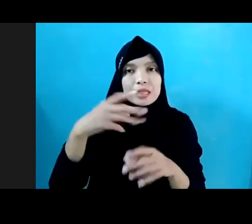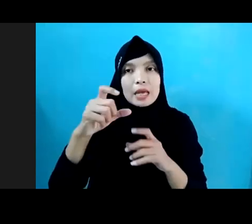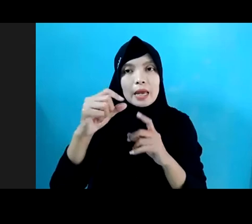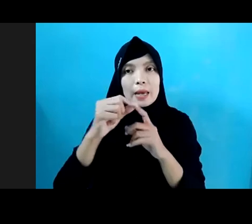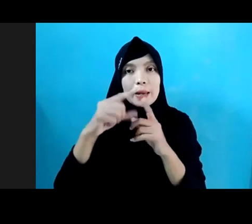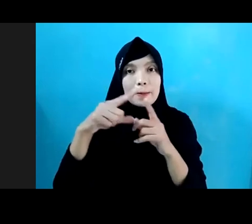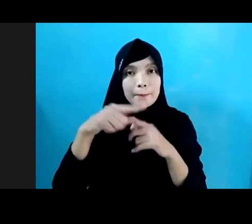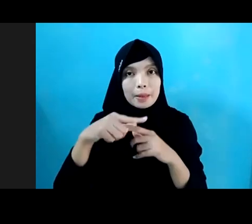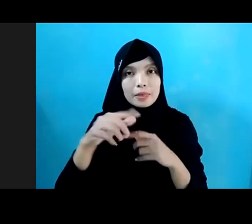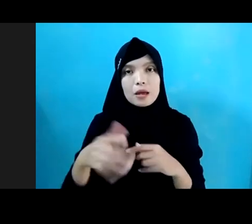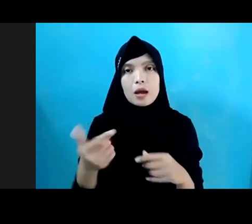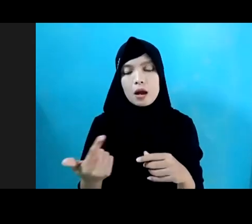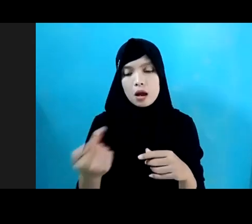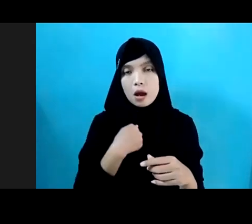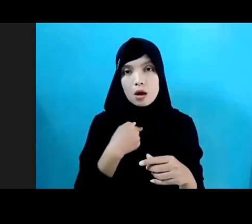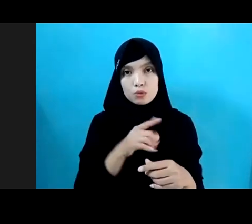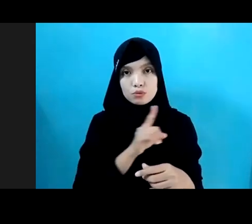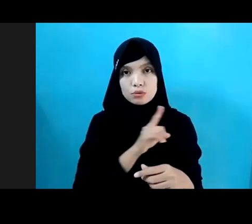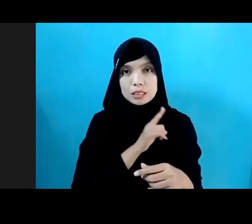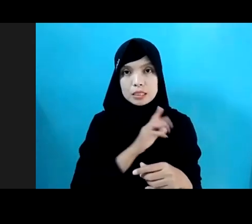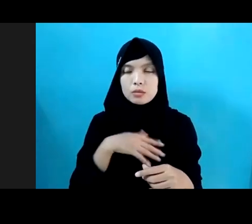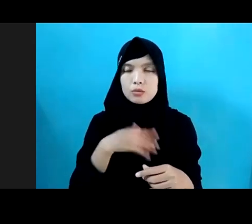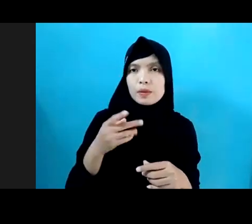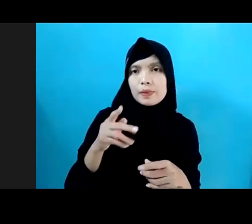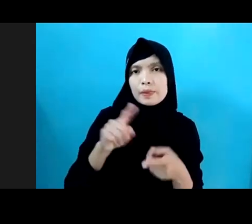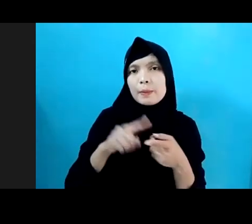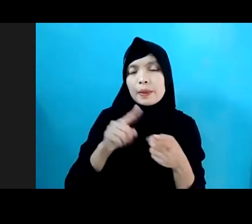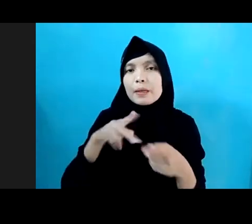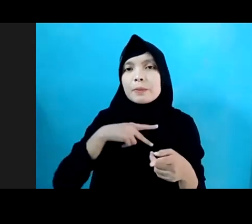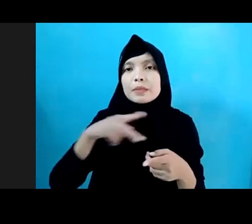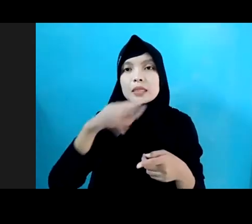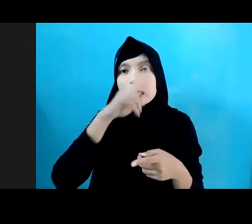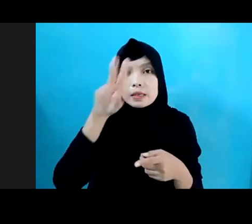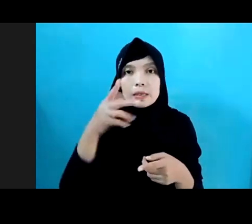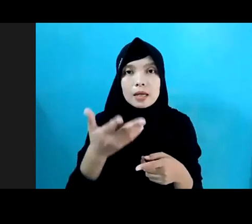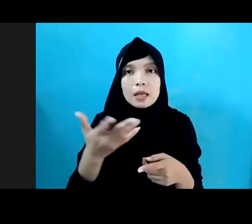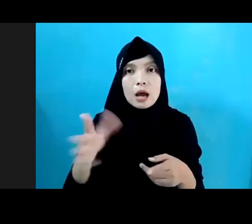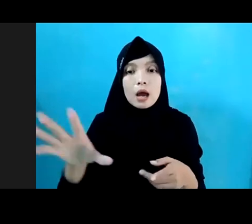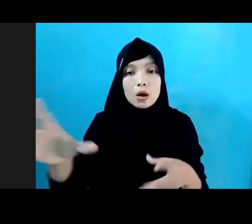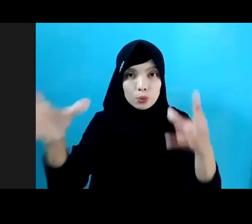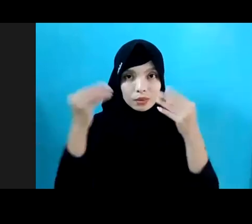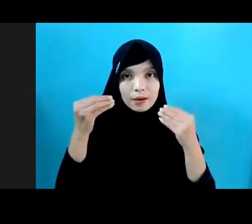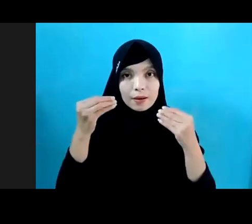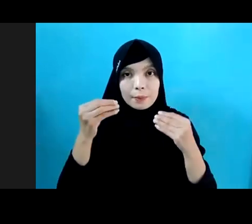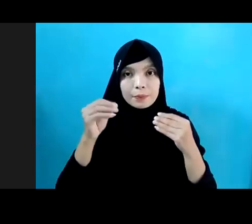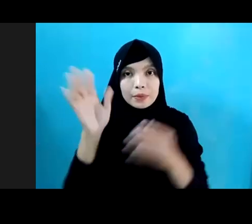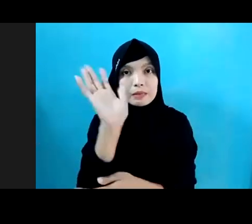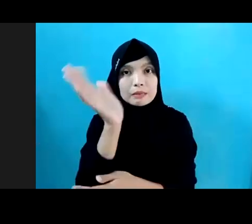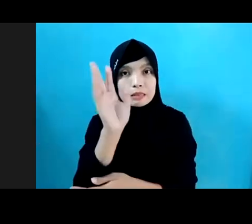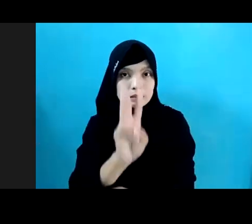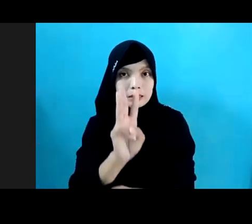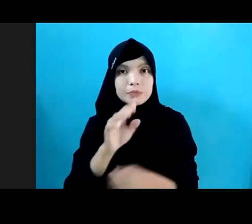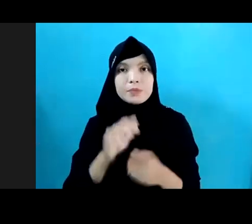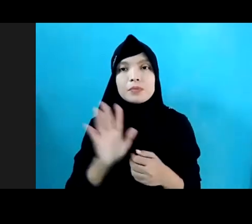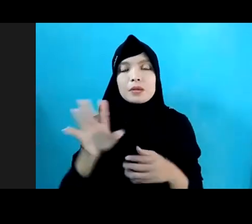mudah-mudahan teman-teman peserta juga melihat seperti apa yang saya tangkap dari ketiga narasumber. Dari